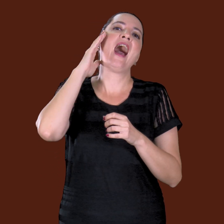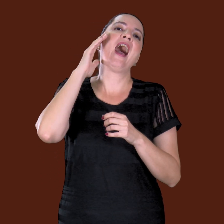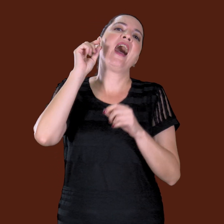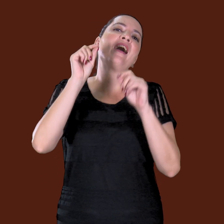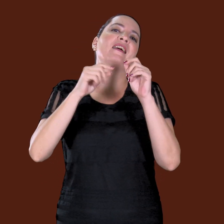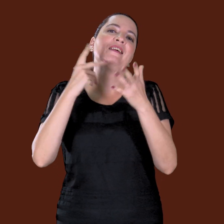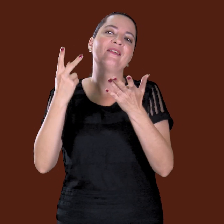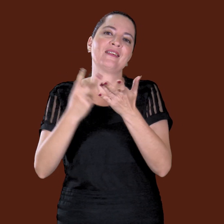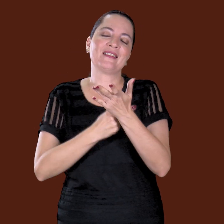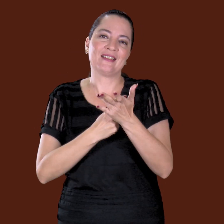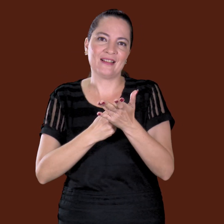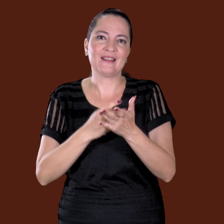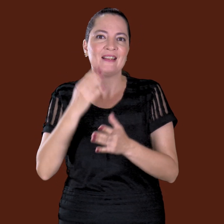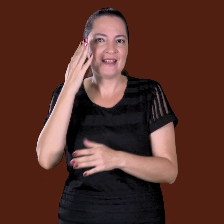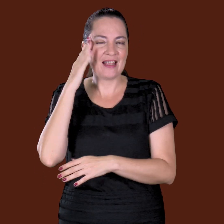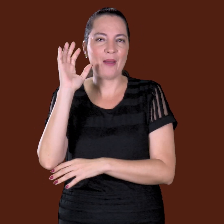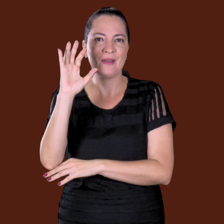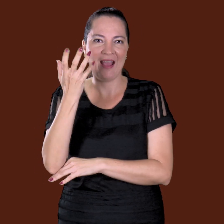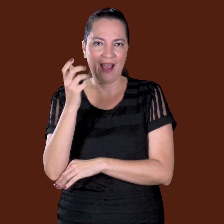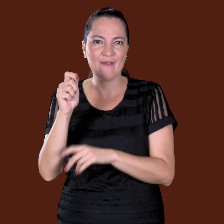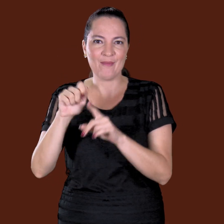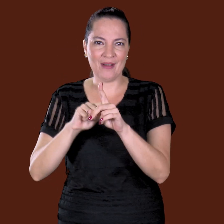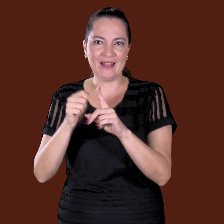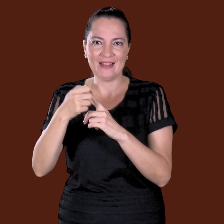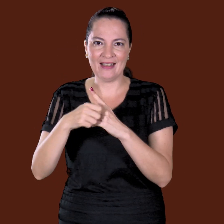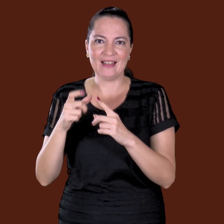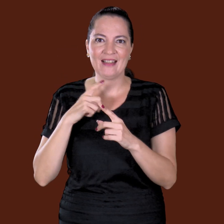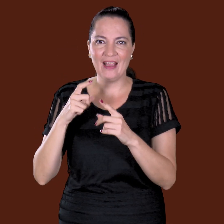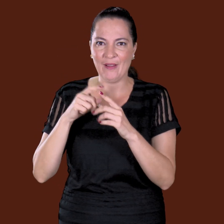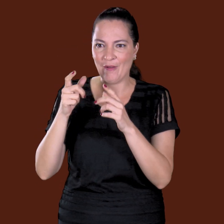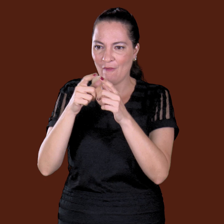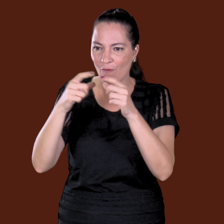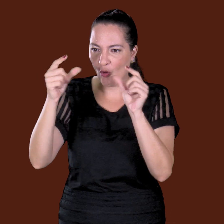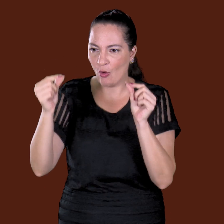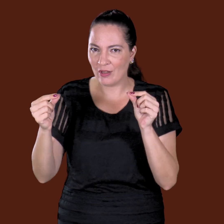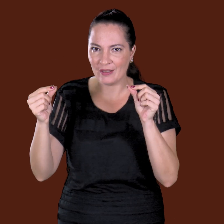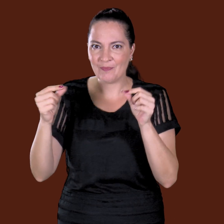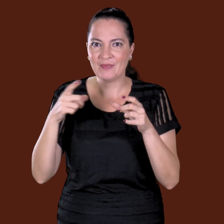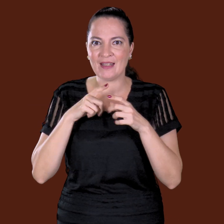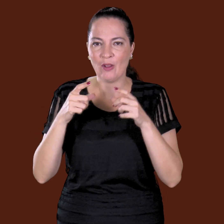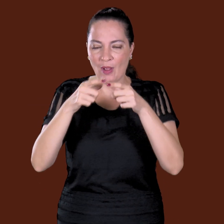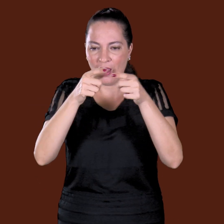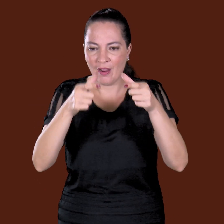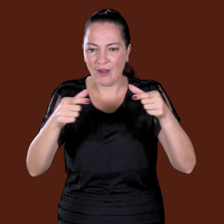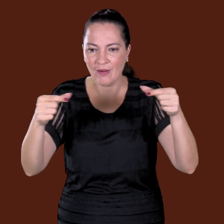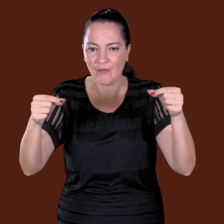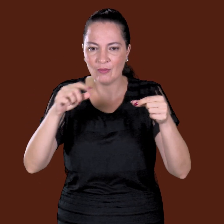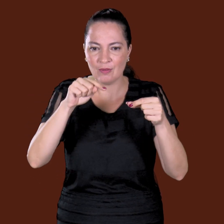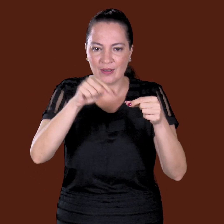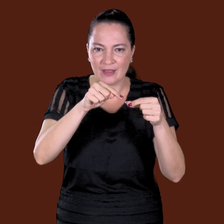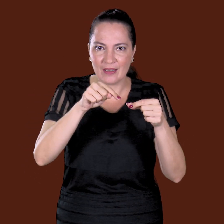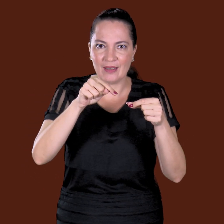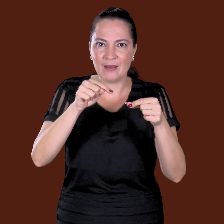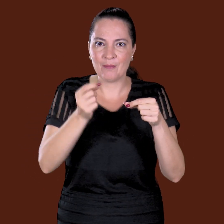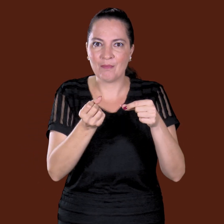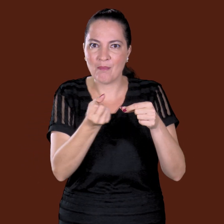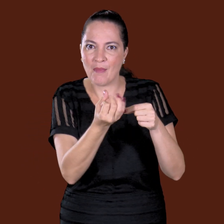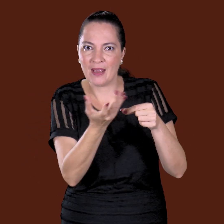de bananeira. E a folha de bananeira, a parte de cima dela, ela é coxê, né? parte de baixo é fosca.